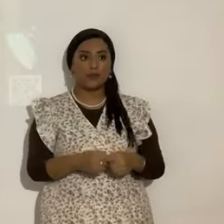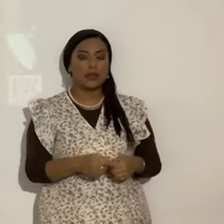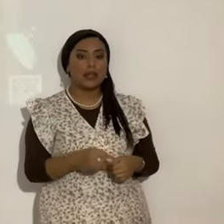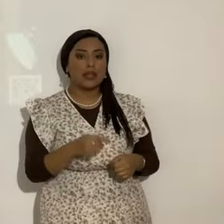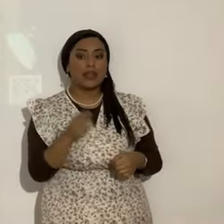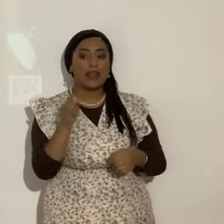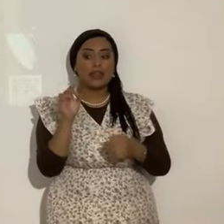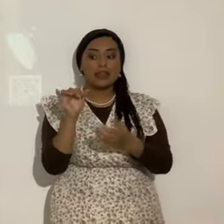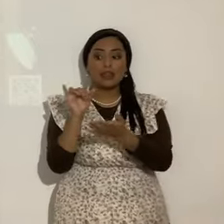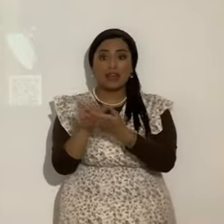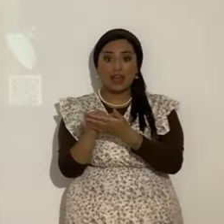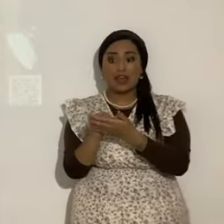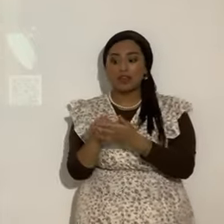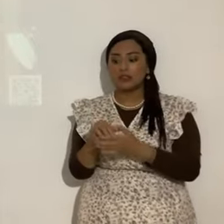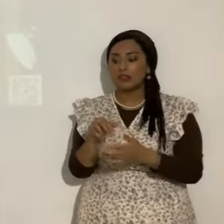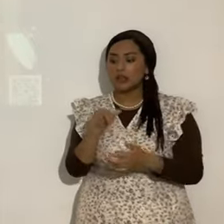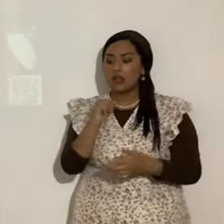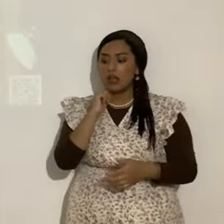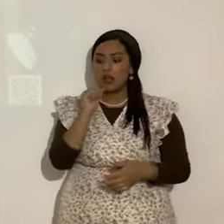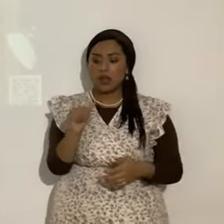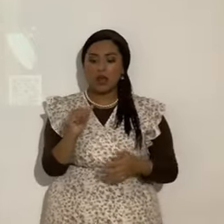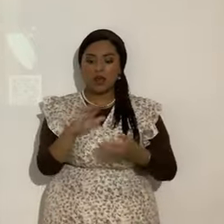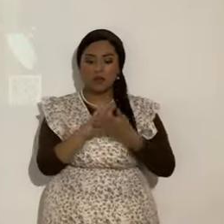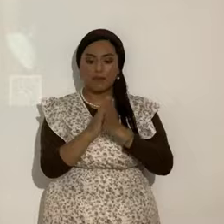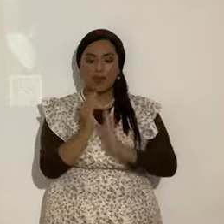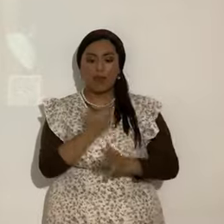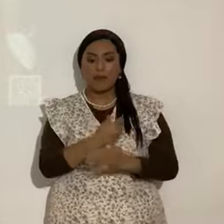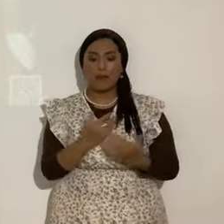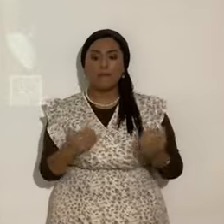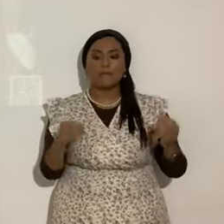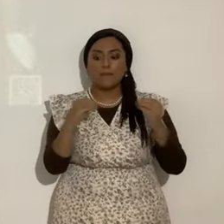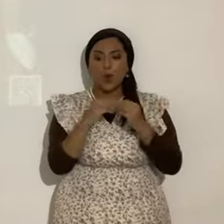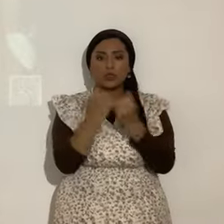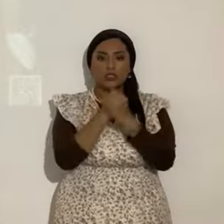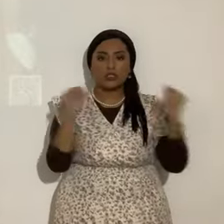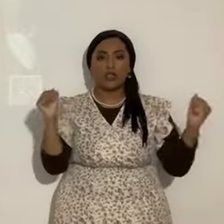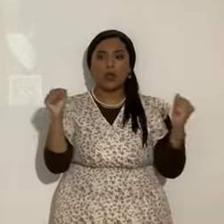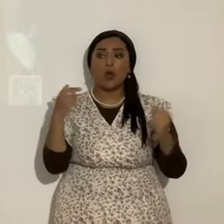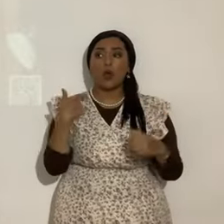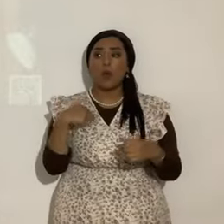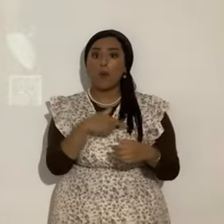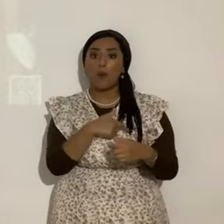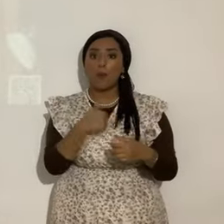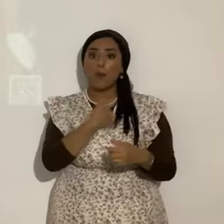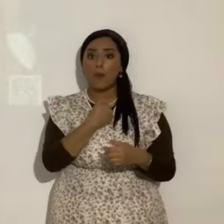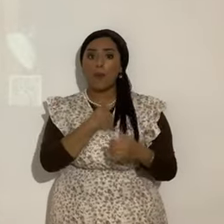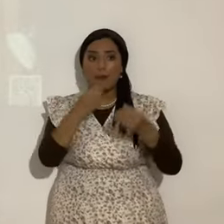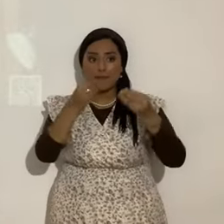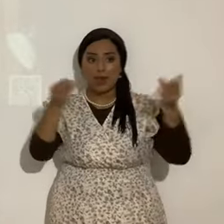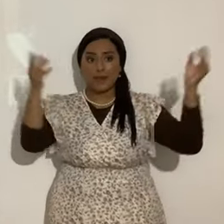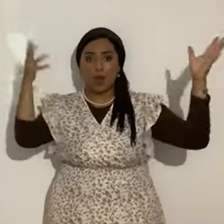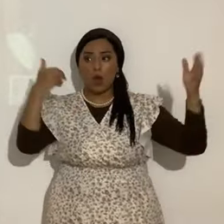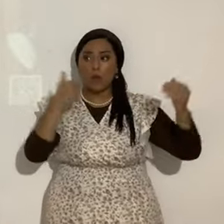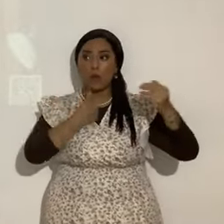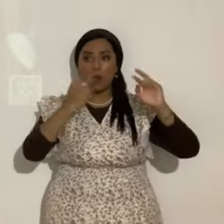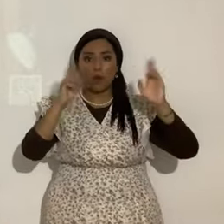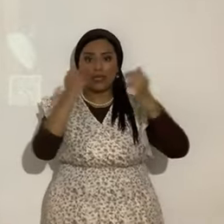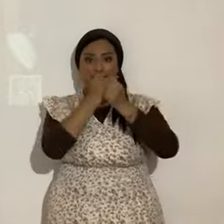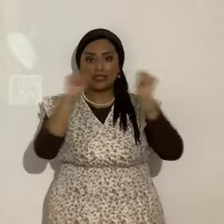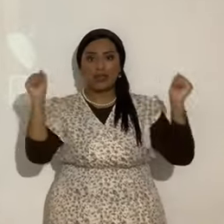Eso no es que nos haga más salvos. Es que declaramos que somos salvos. No es como en las religiones